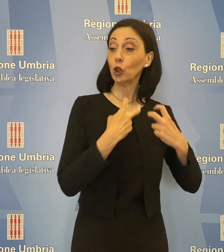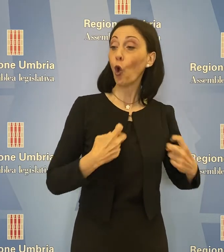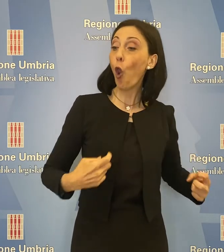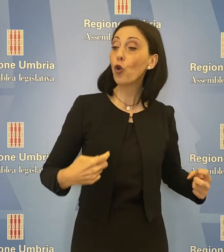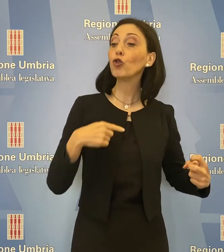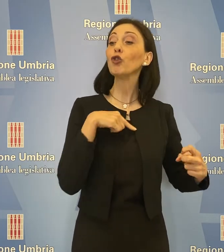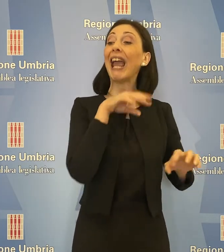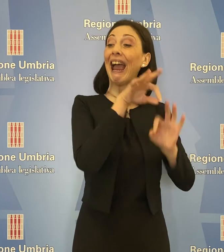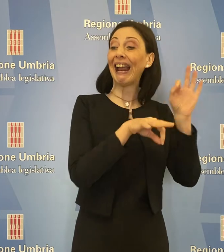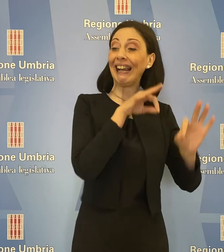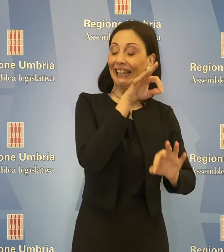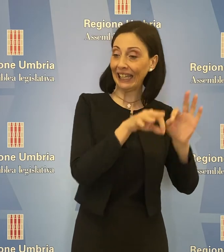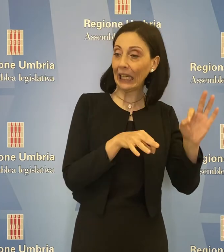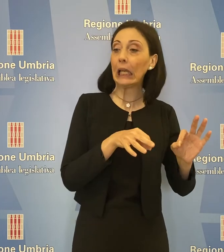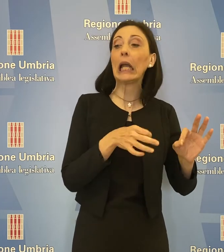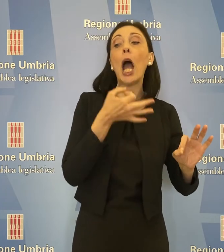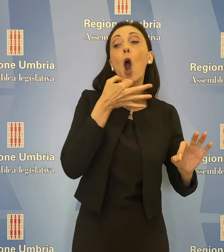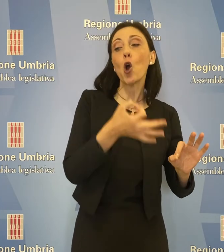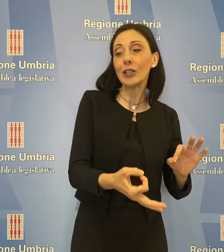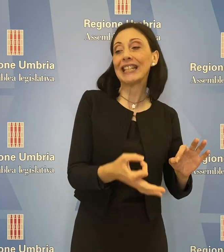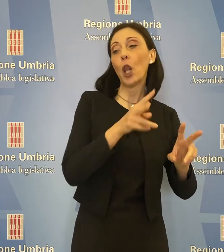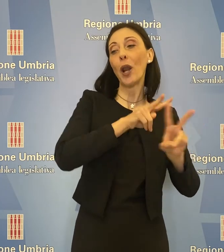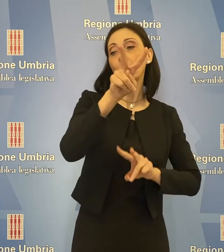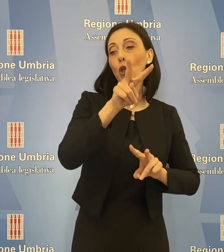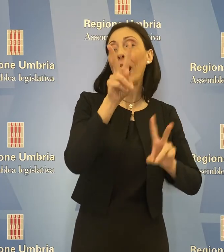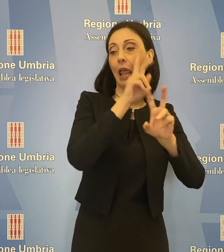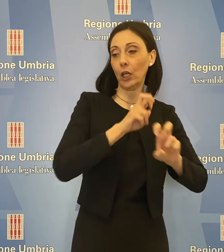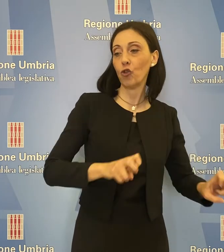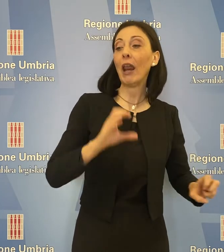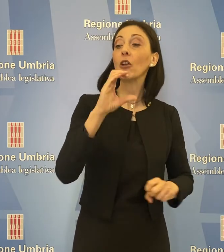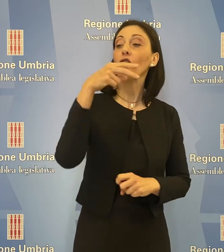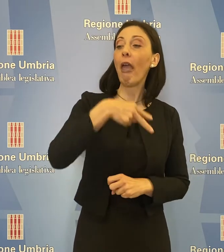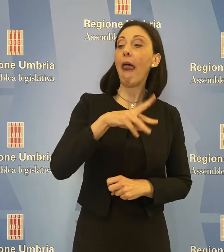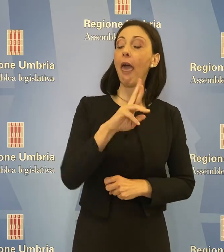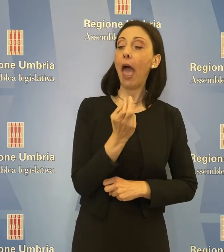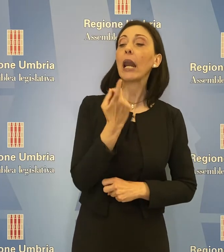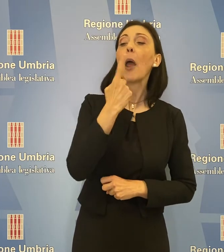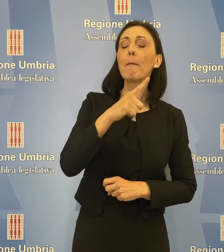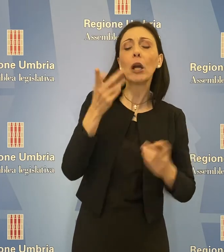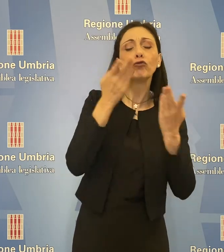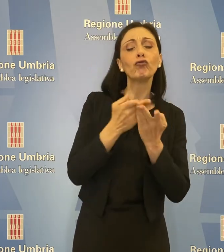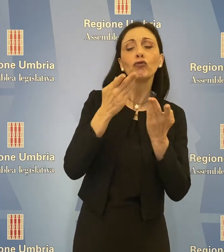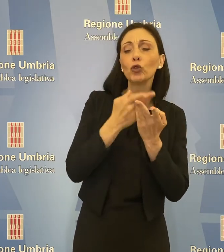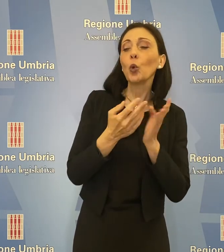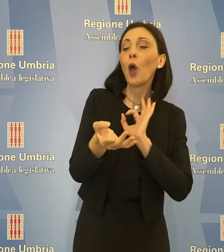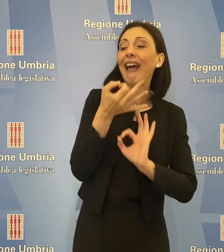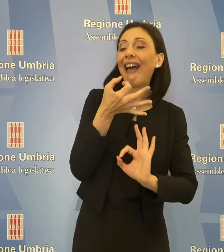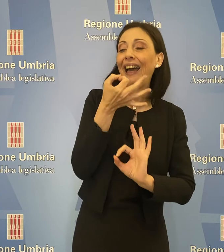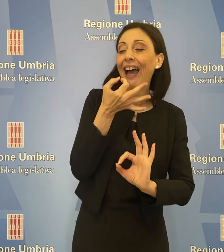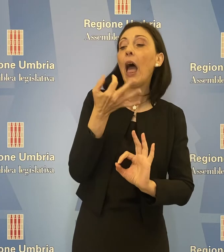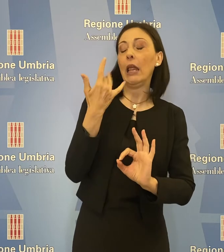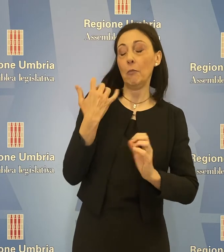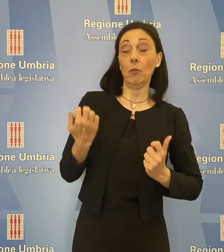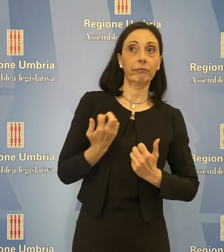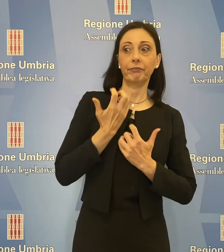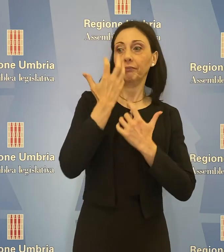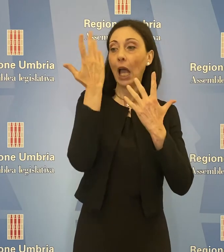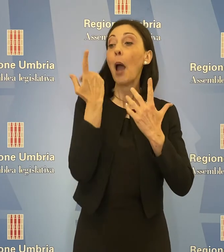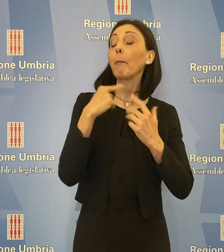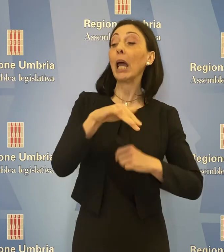Consiglio Nazionale delle Ricerche, CNR, sui consumi di sostanze psicoattive degli studenti dai 15 ai 19 anni.